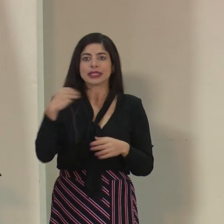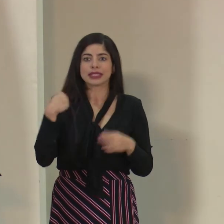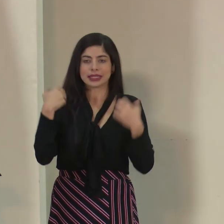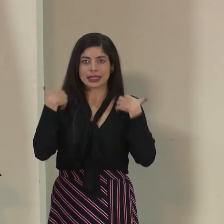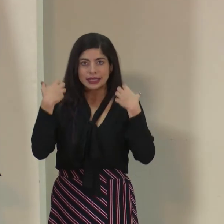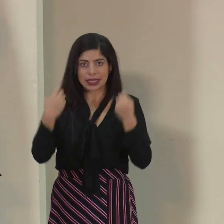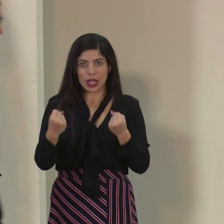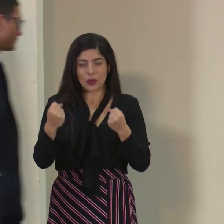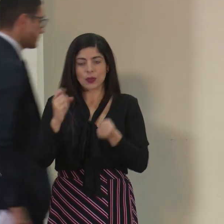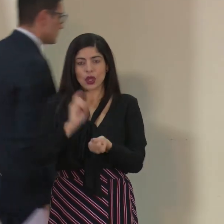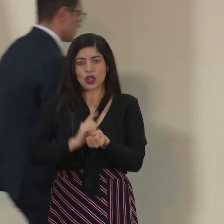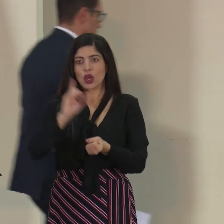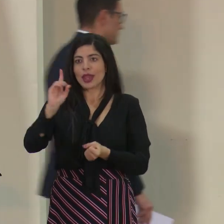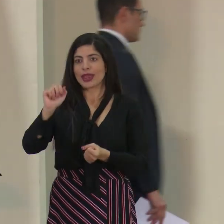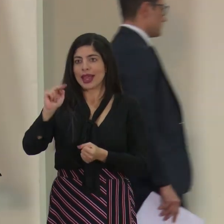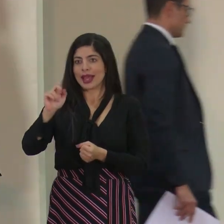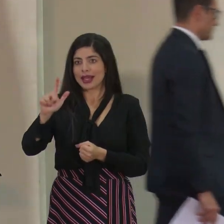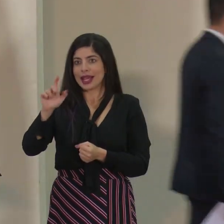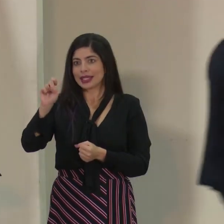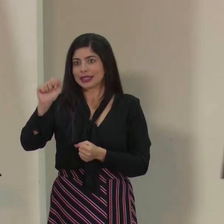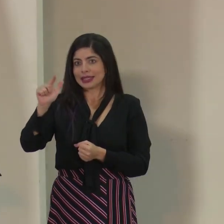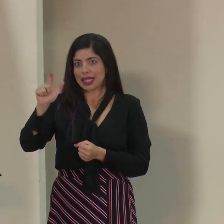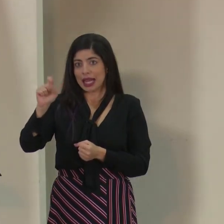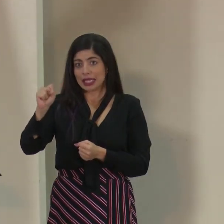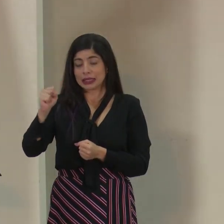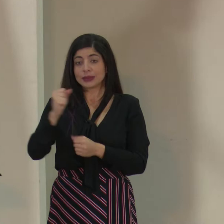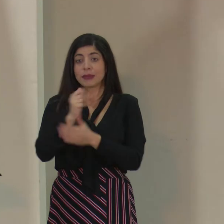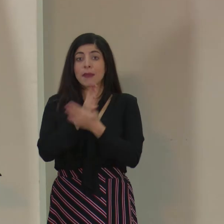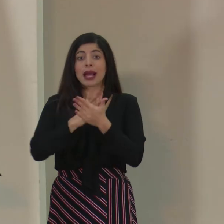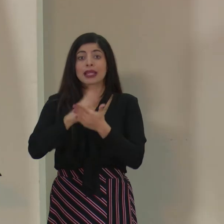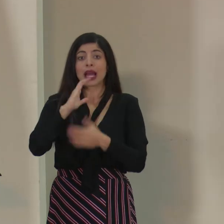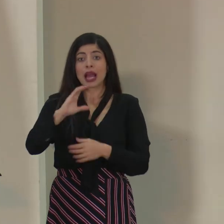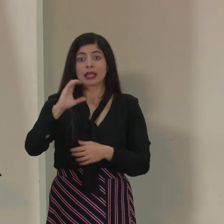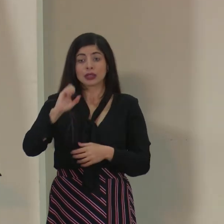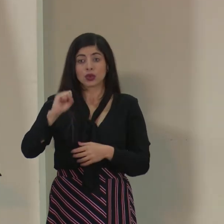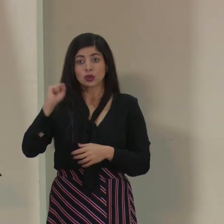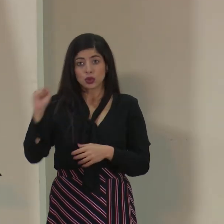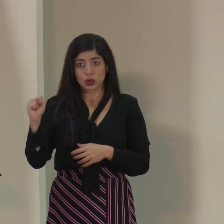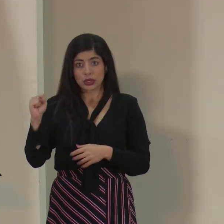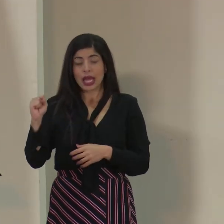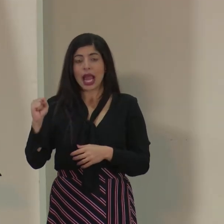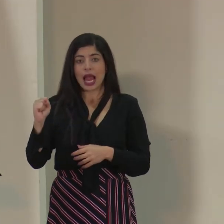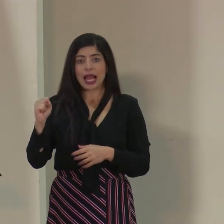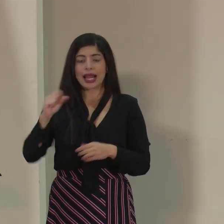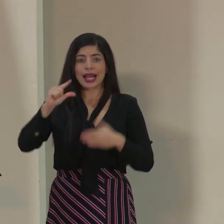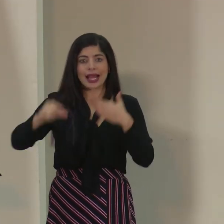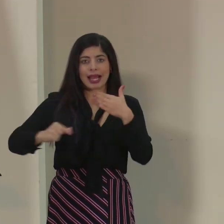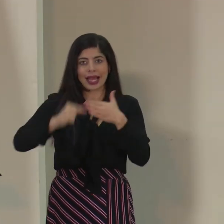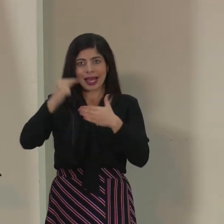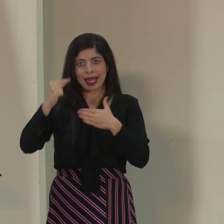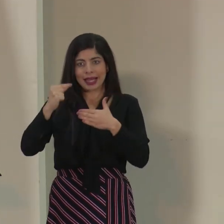de Salud, doctor Daniel Sala. Por parte de la Caja Costarricense de Seguro Social, el gerente